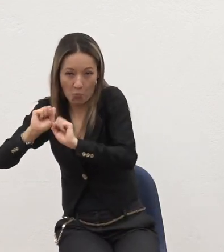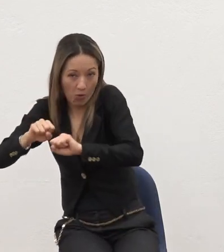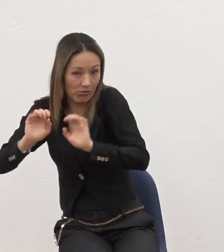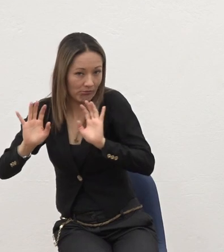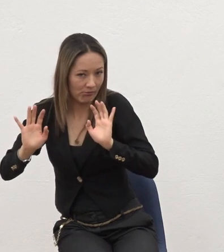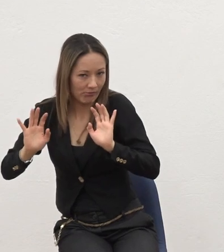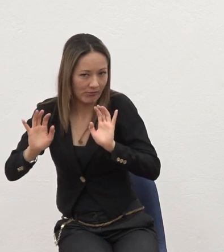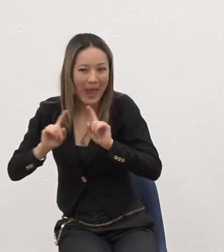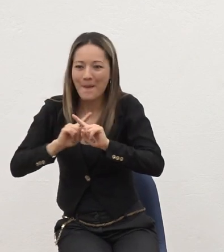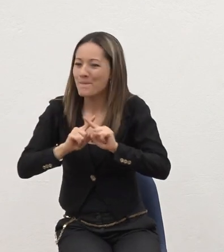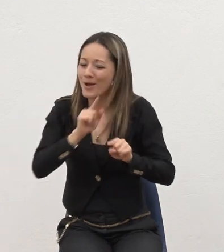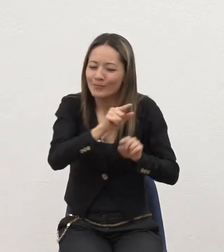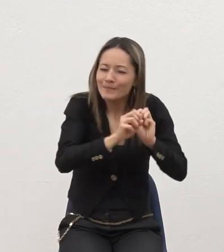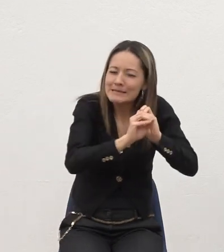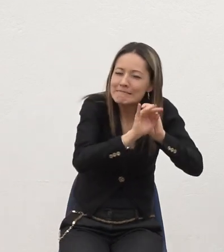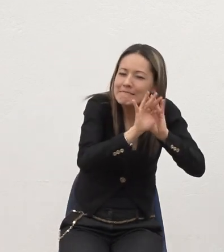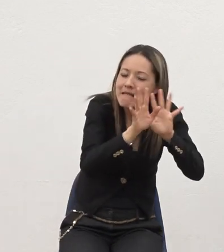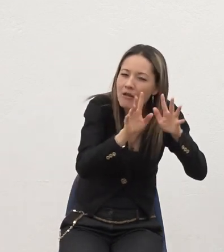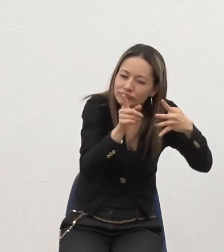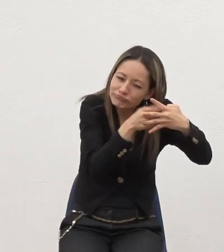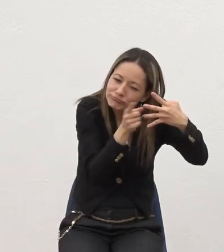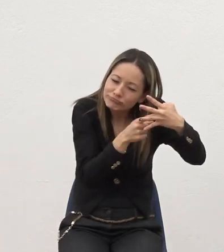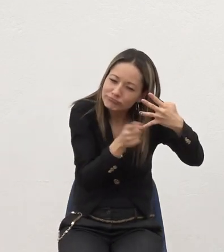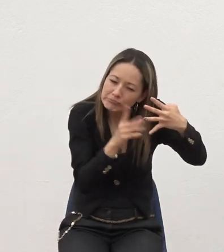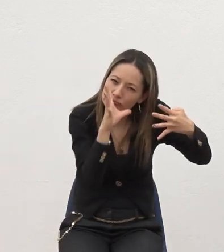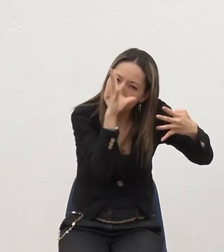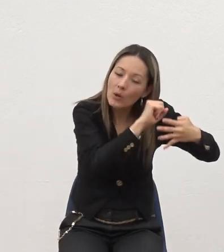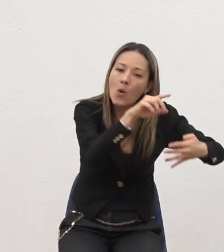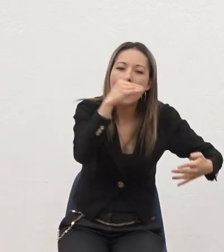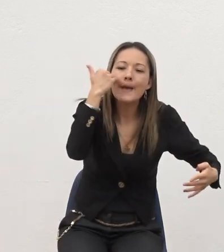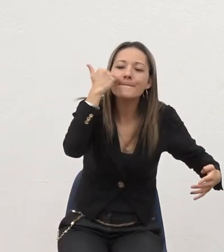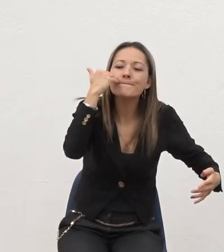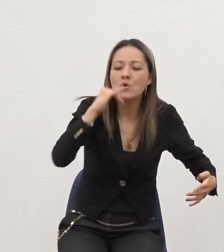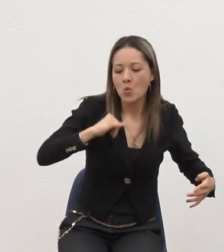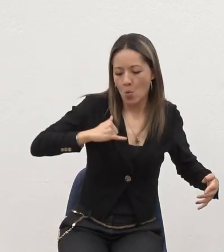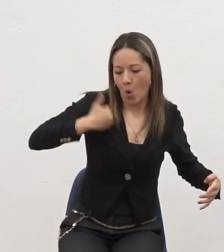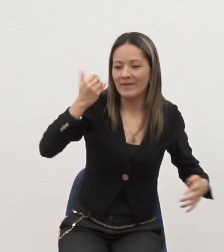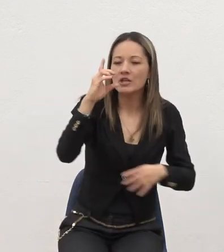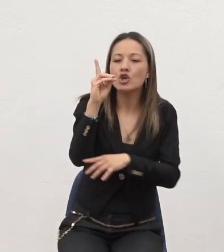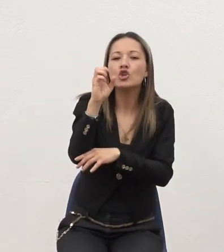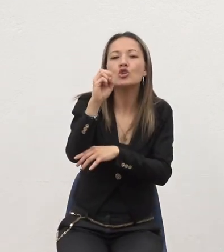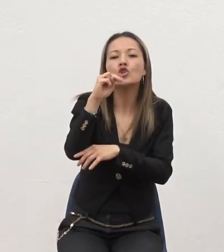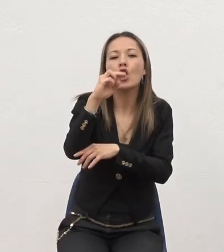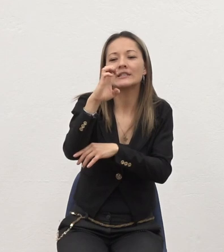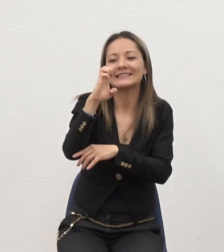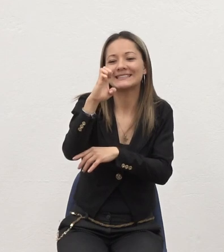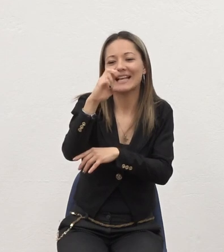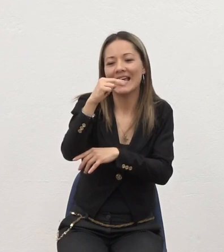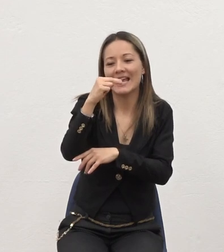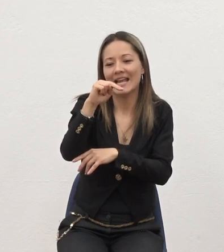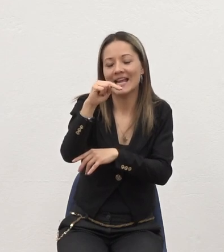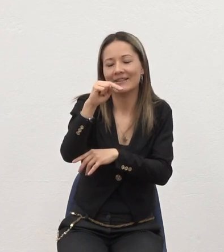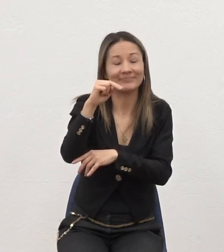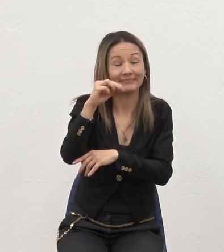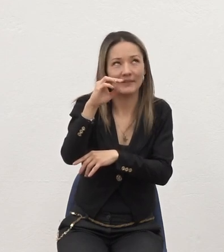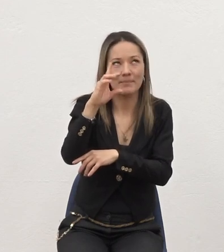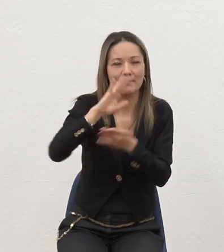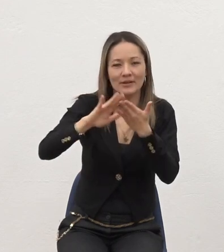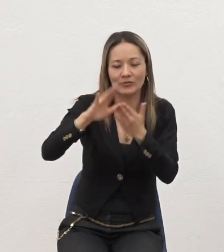Pero acá Está diciendo En otras versiones Habla de una Doncella De una Niña De una Infante Que iba A tener Un